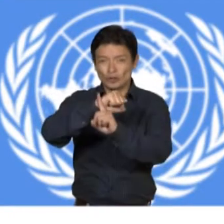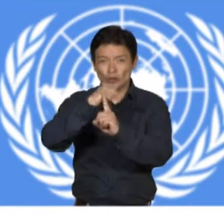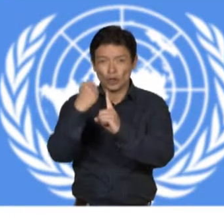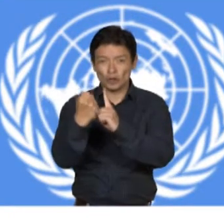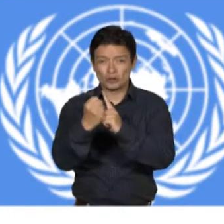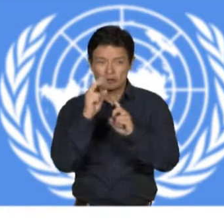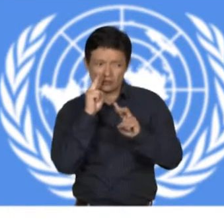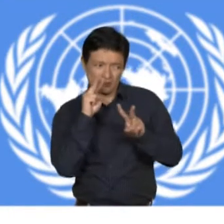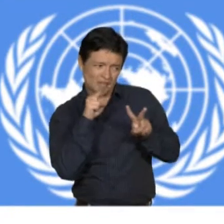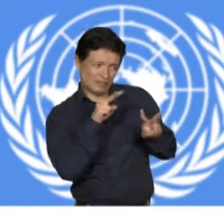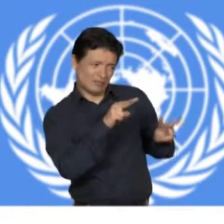2. I.